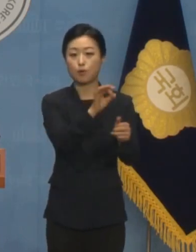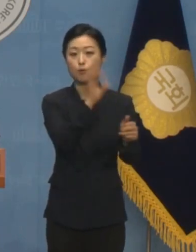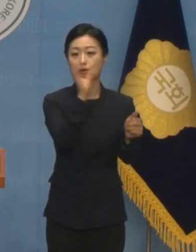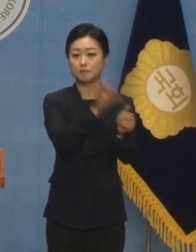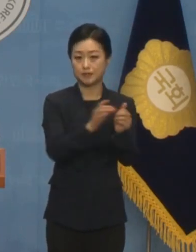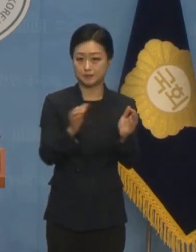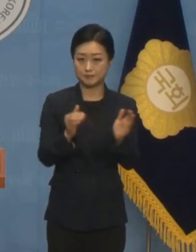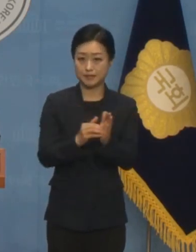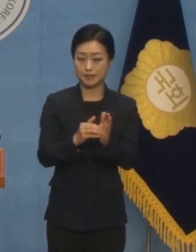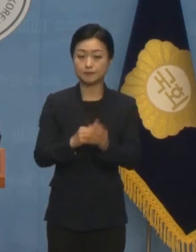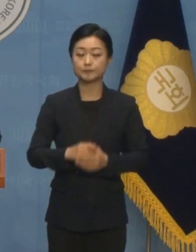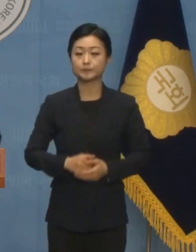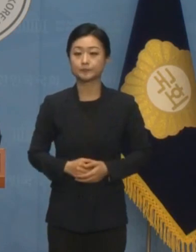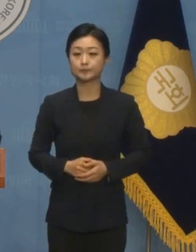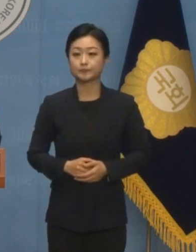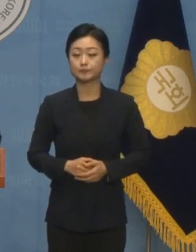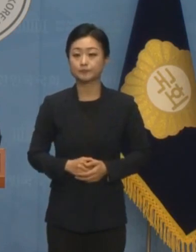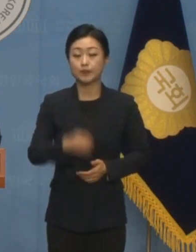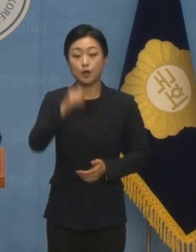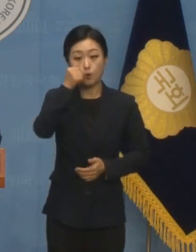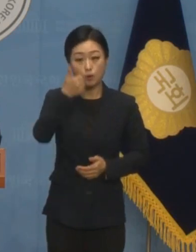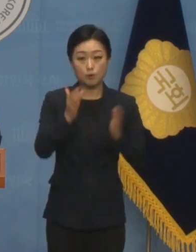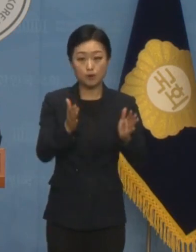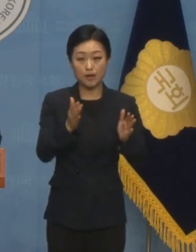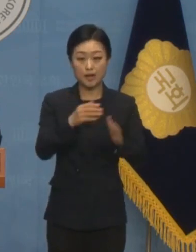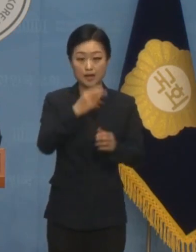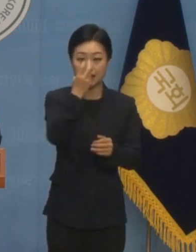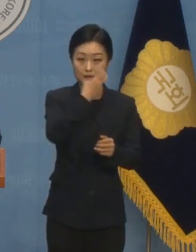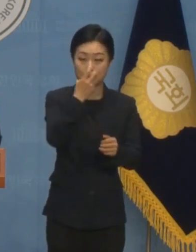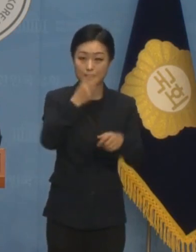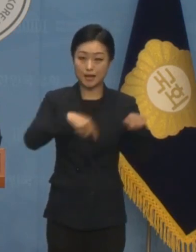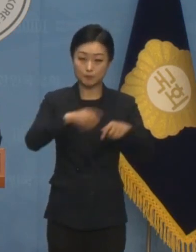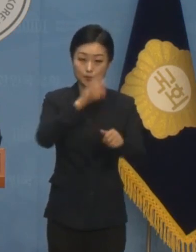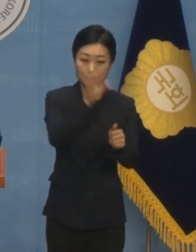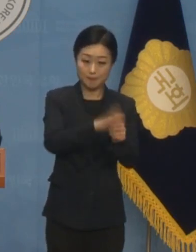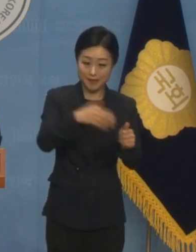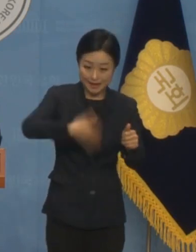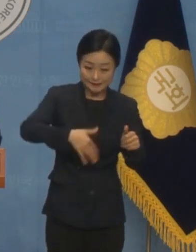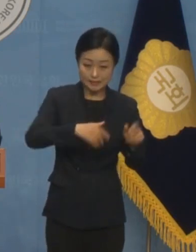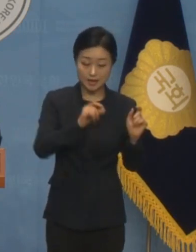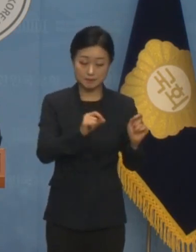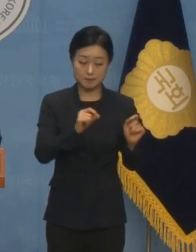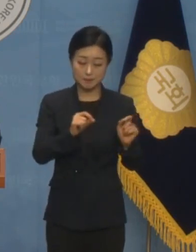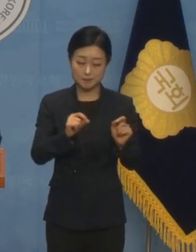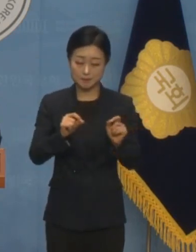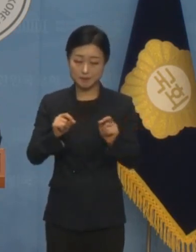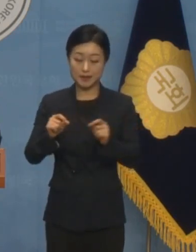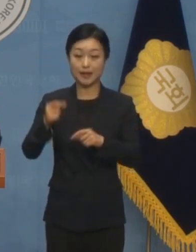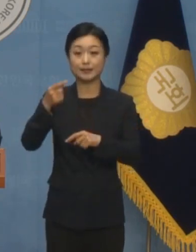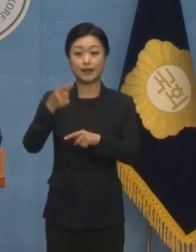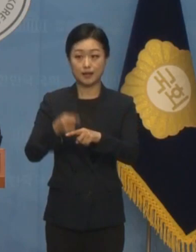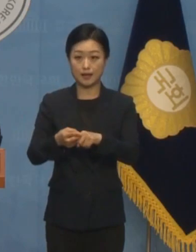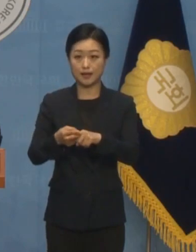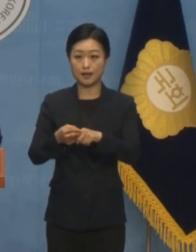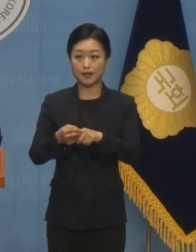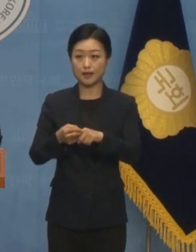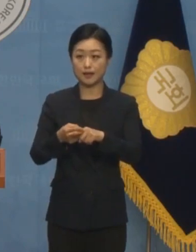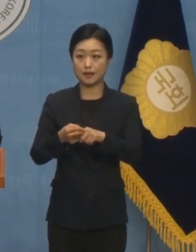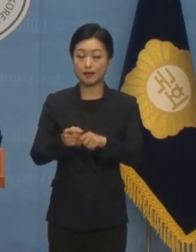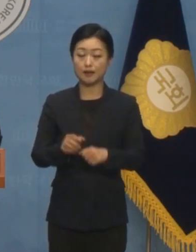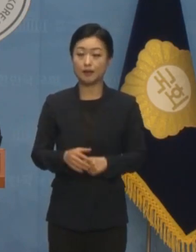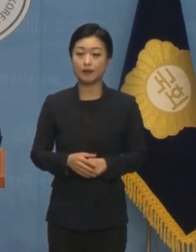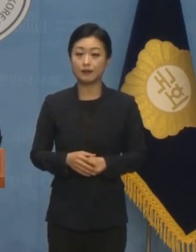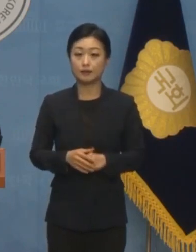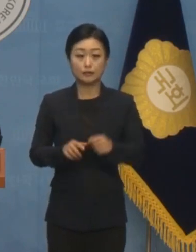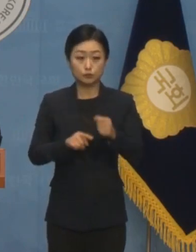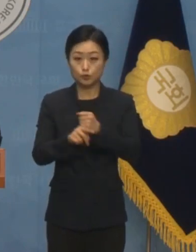5개월이나 끌어온 중요한 국가대표 감독 선임은 이렇게 제도도